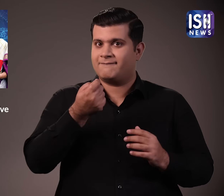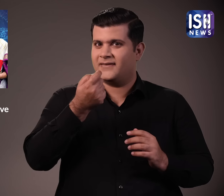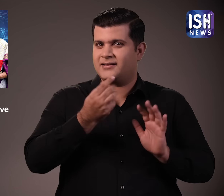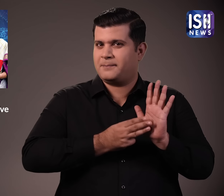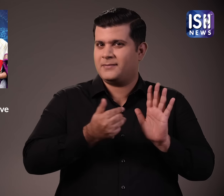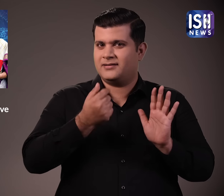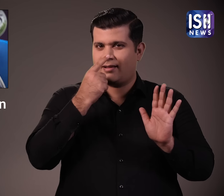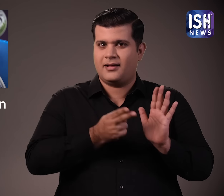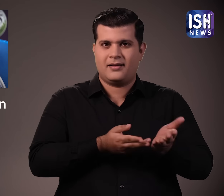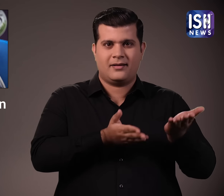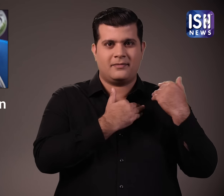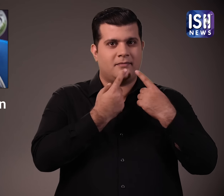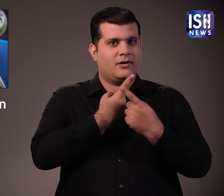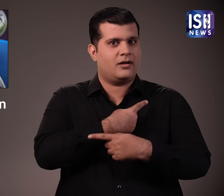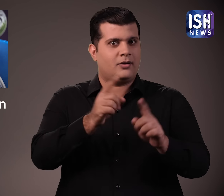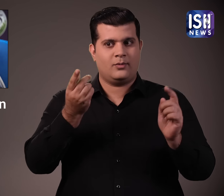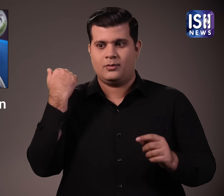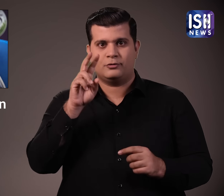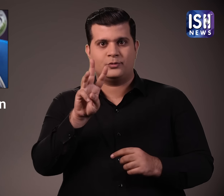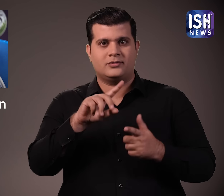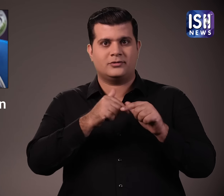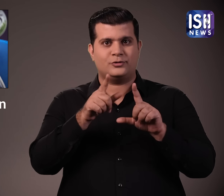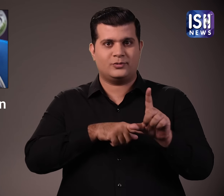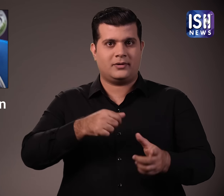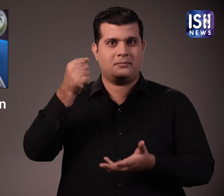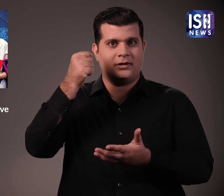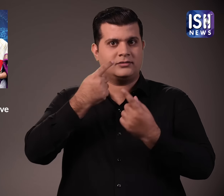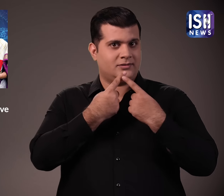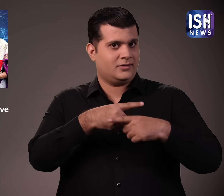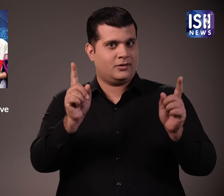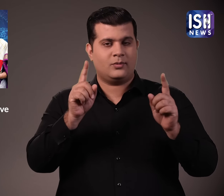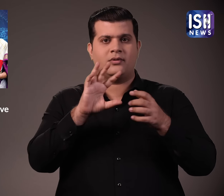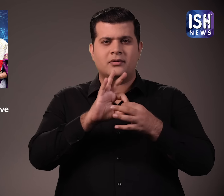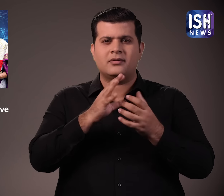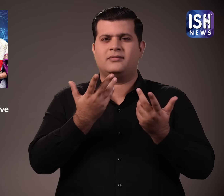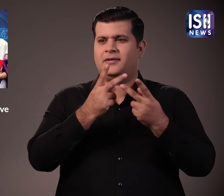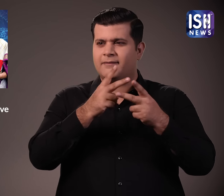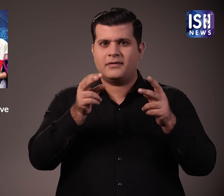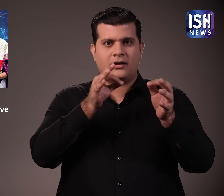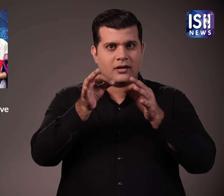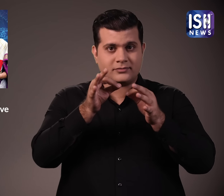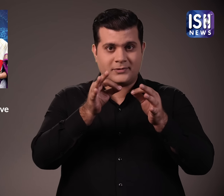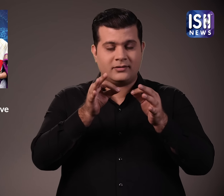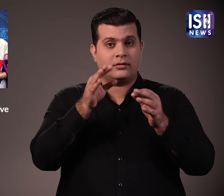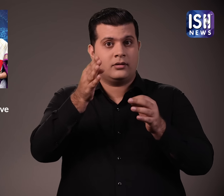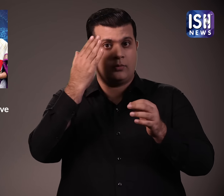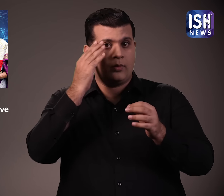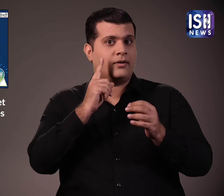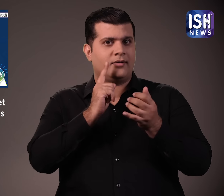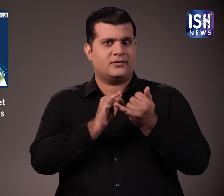वित्यमंत्री दिर्मला सीता रमन ने 23 जुलाई 2024 को वित्या बजट की घोशना की ISH